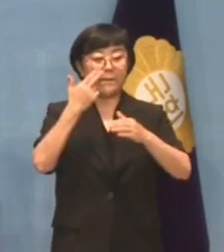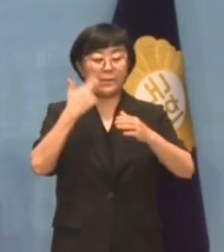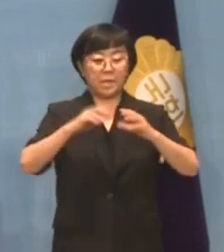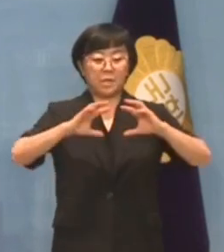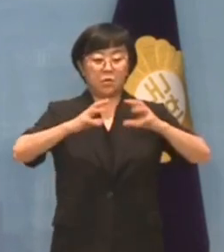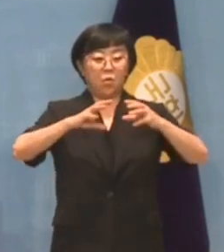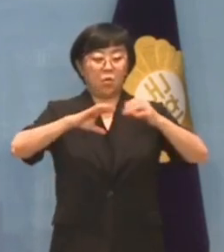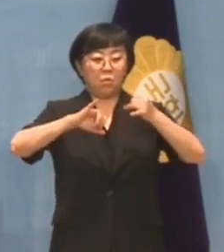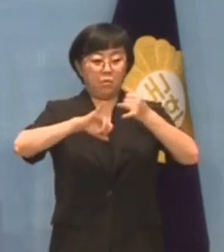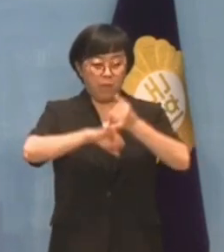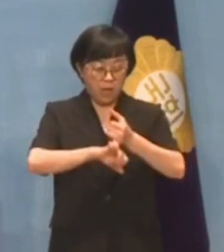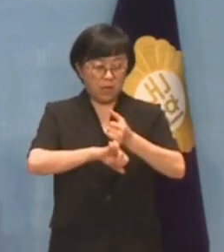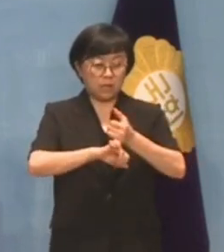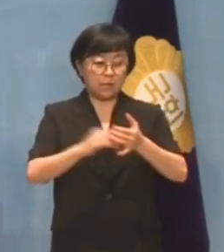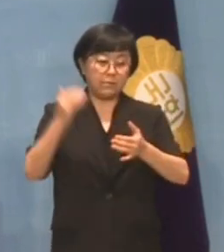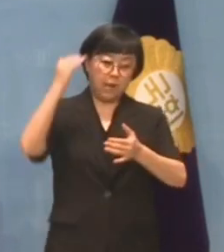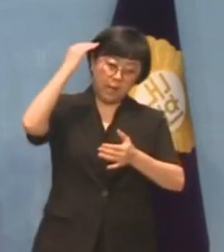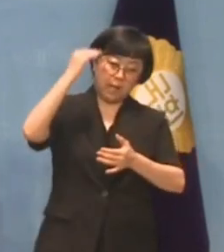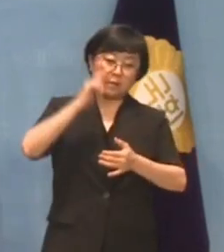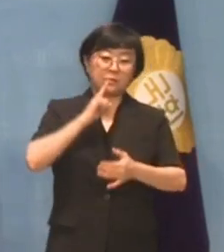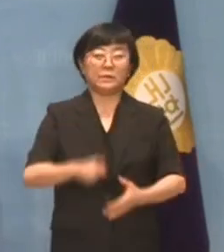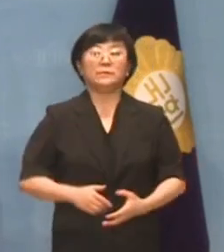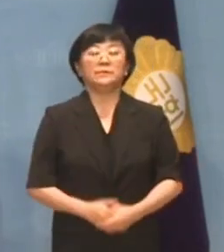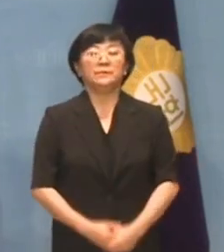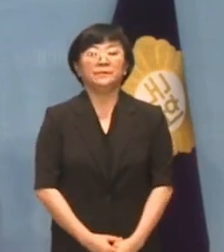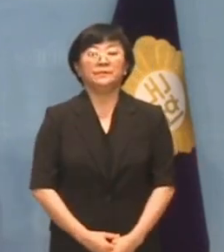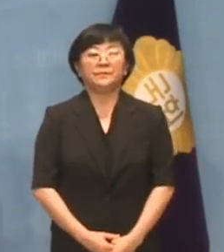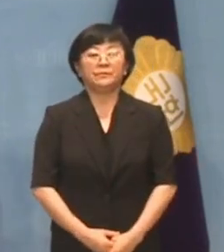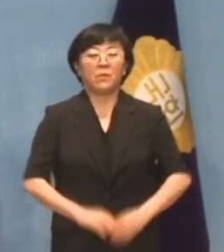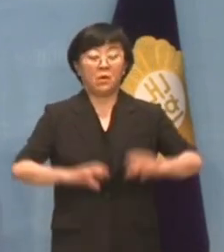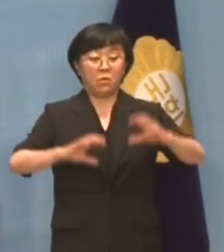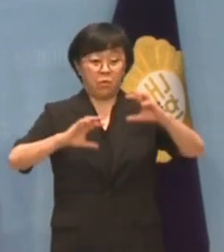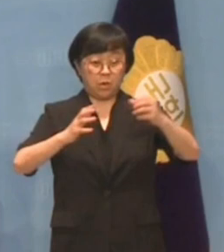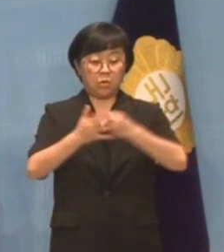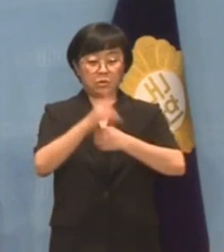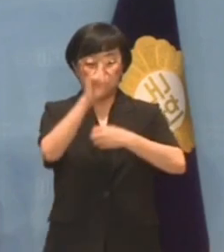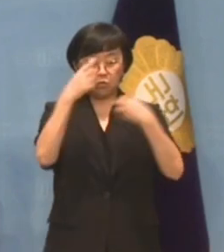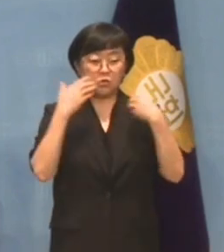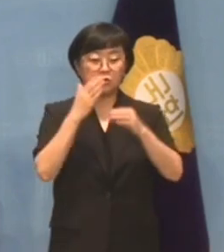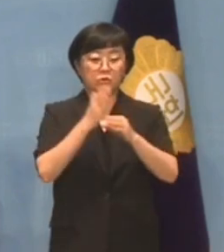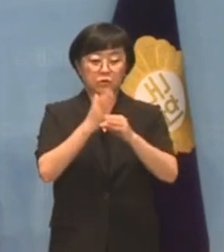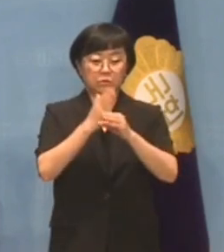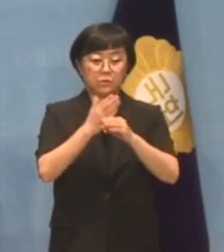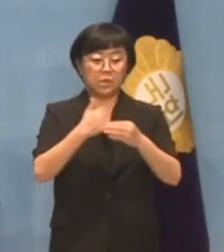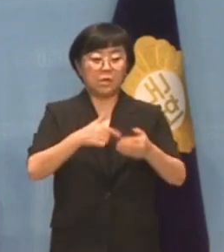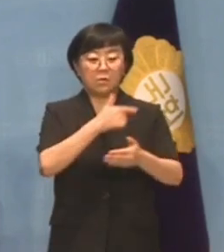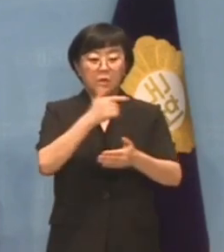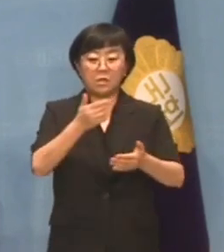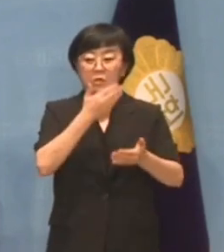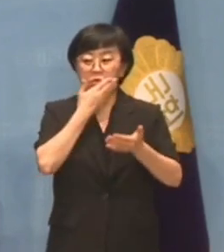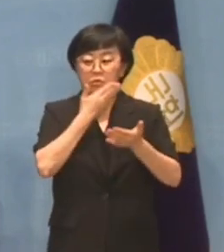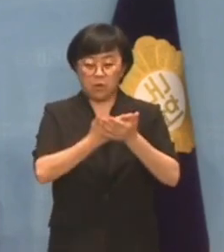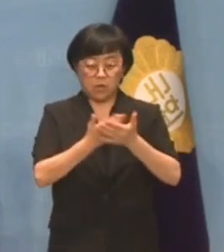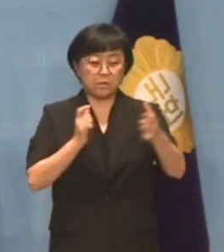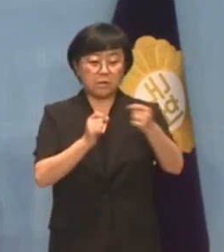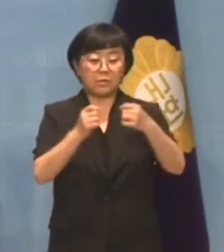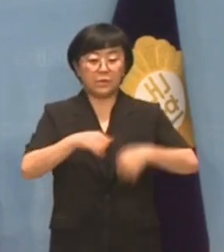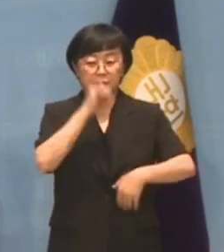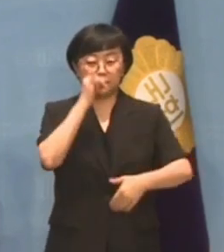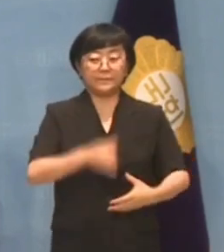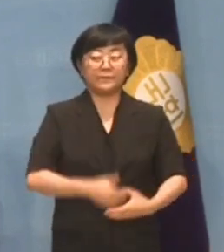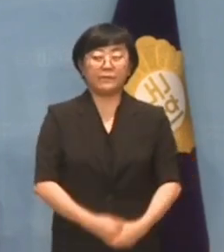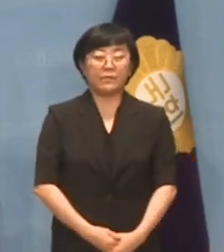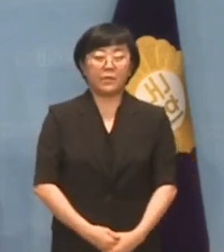제어야 하는 찌라시에 불과합니다. 외교는 정부를 중심으로 매우 신중하게 접근해야 합니다.